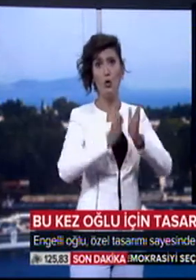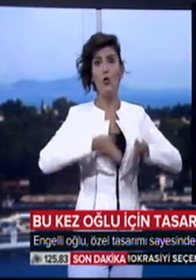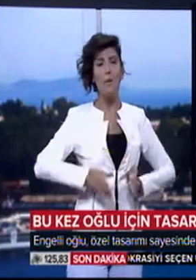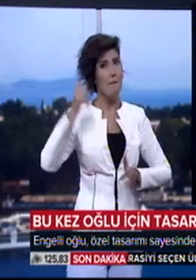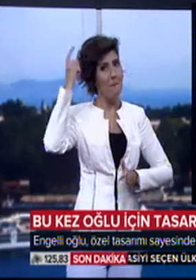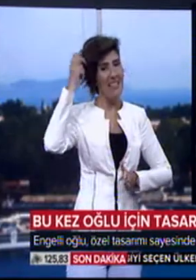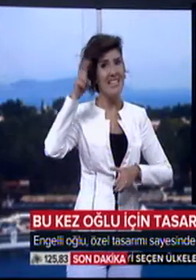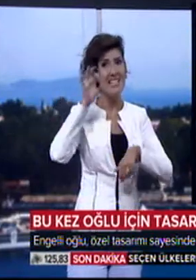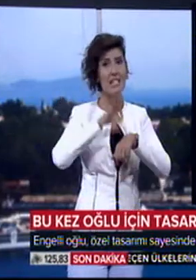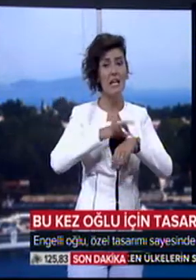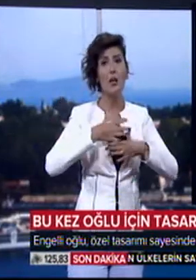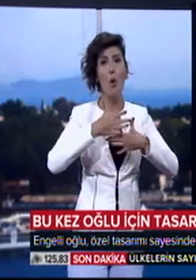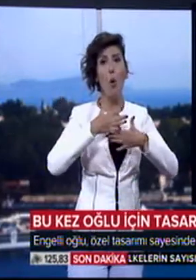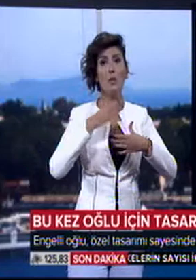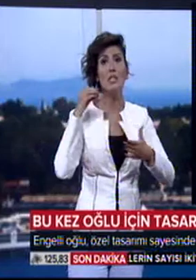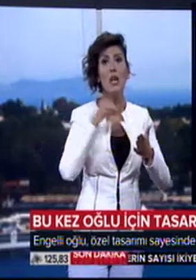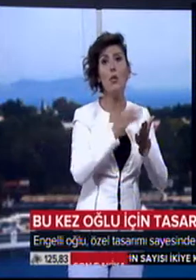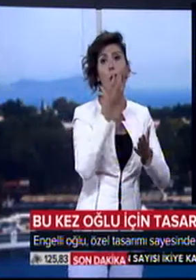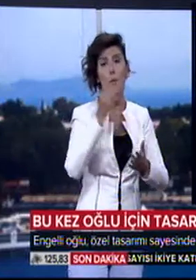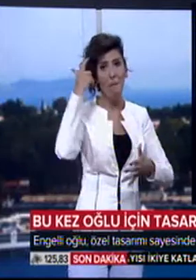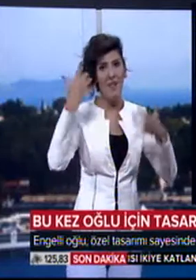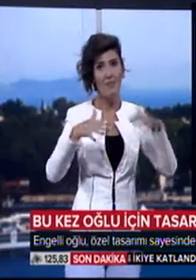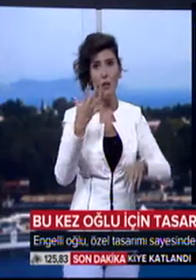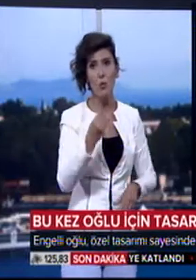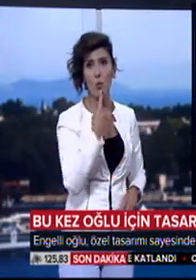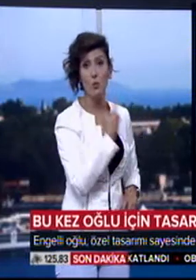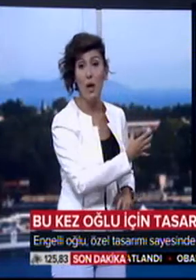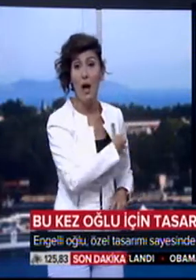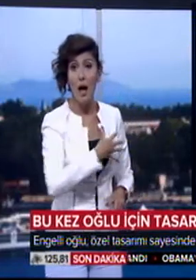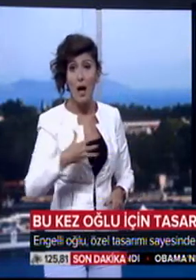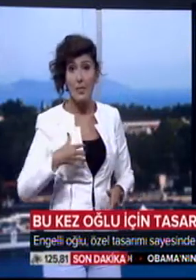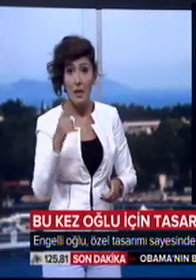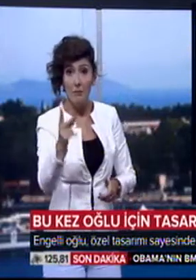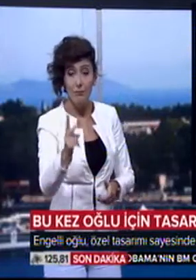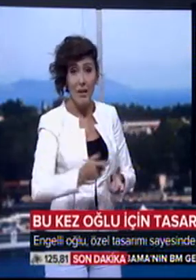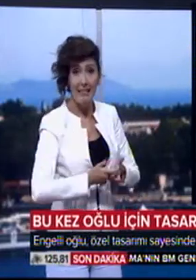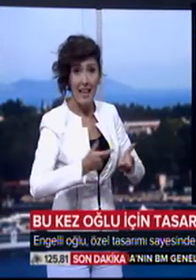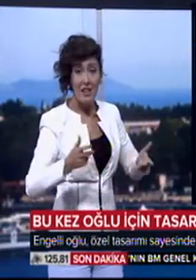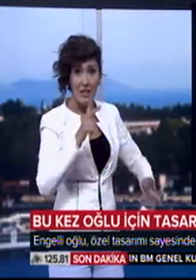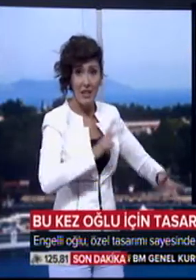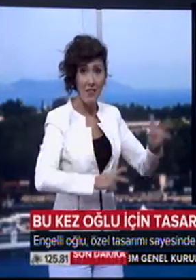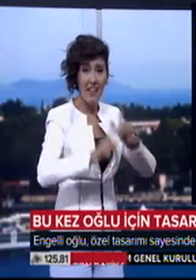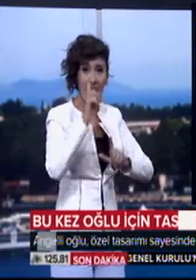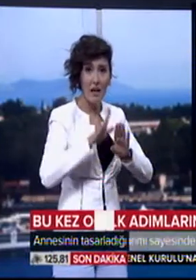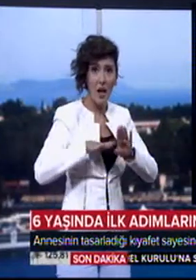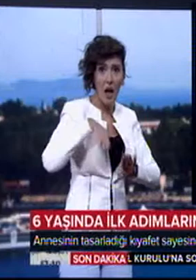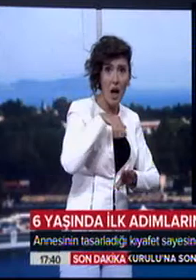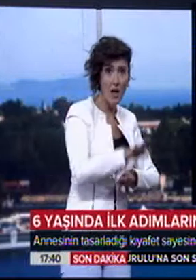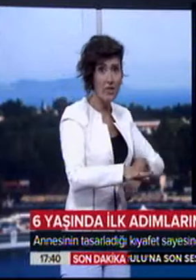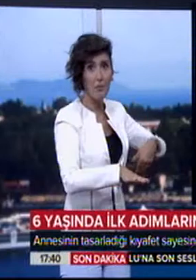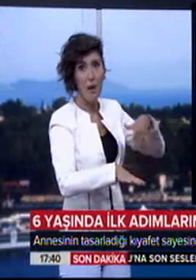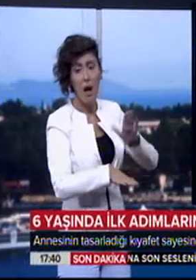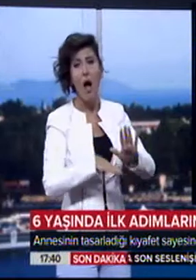beynine 8 dakika oksijen gitmediği için beyin felci geçirdi. Annesinin geliştirdiği kıyafetle ilk adımlarını atan Mustafa